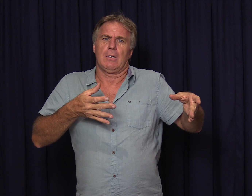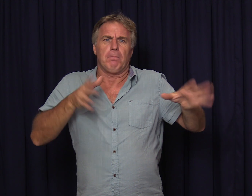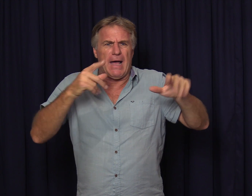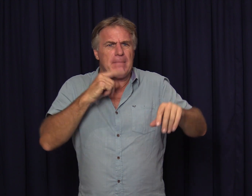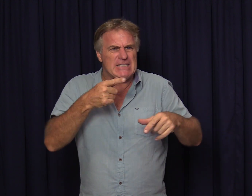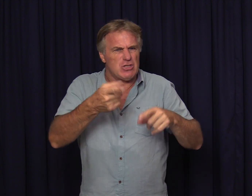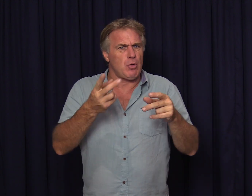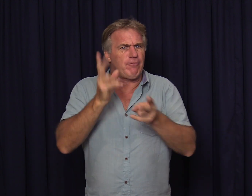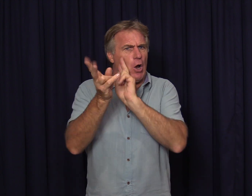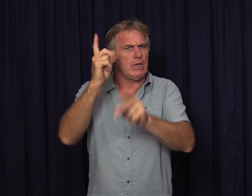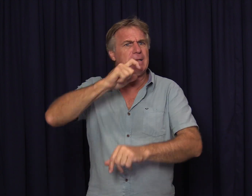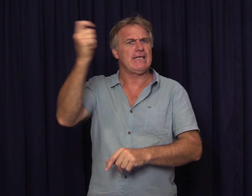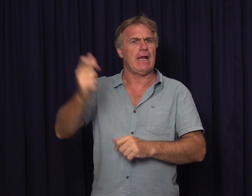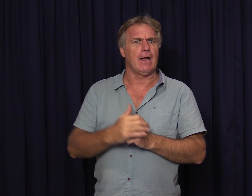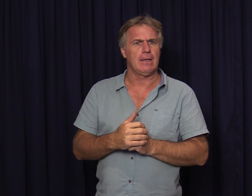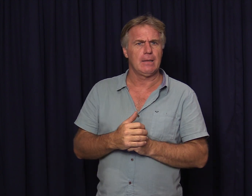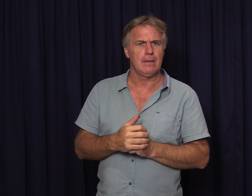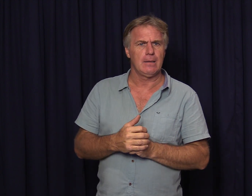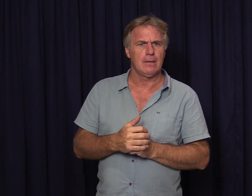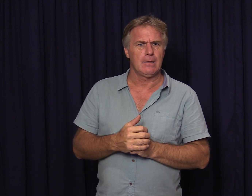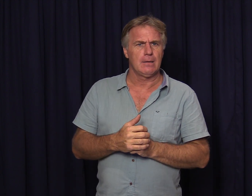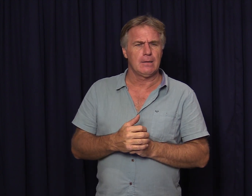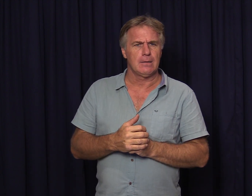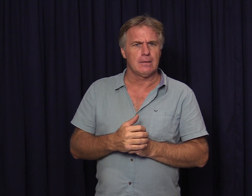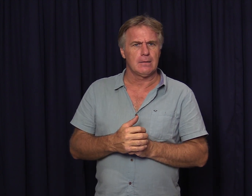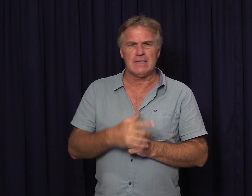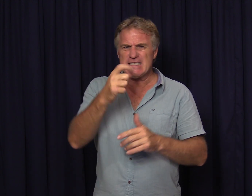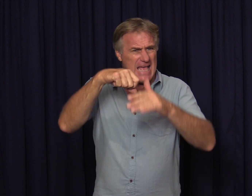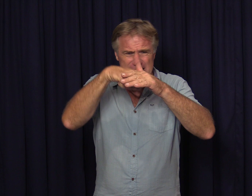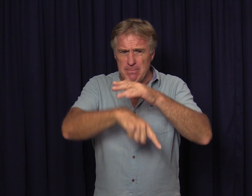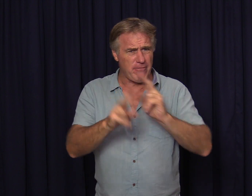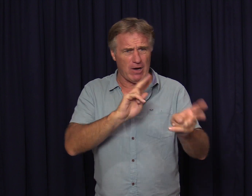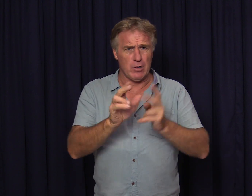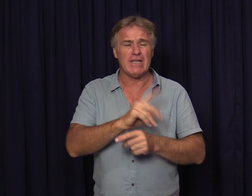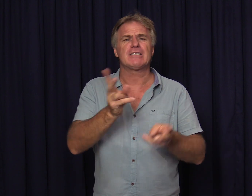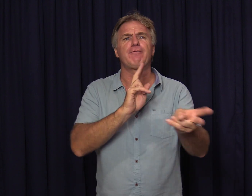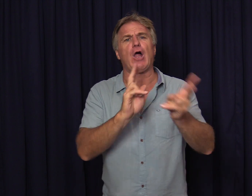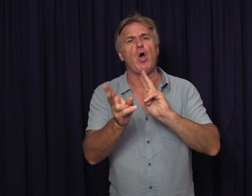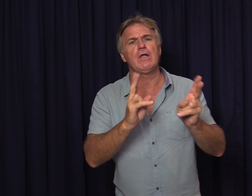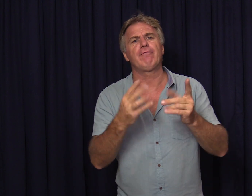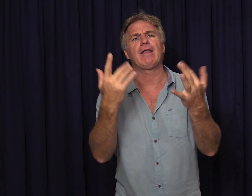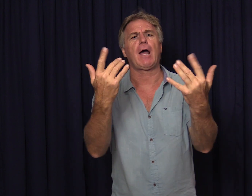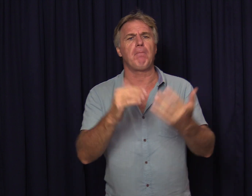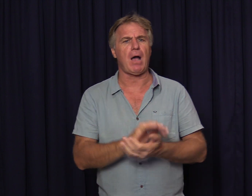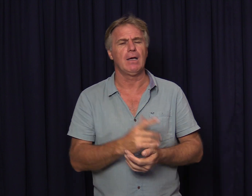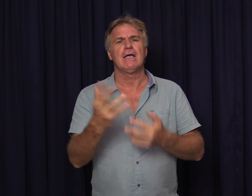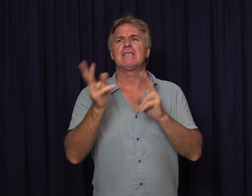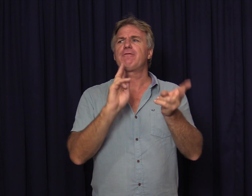baie mense het so verhouding met die heren dis nie intieme verhouding nie dis een verhouding van gemak dis een